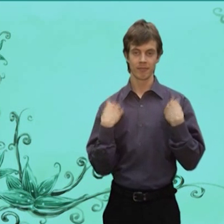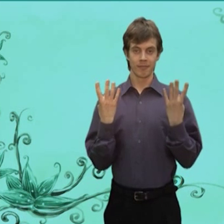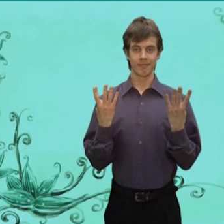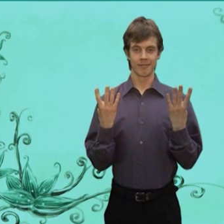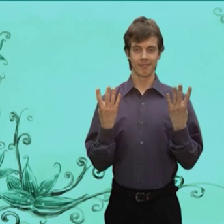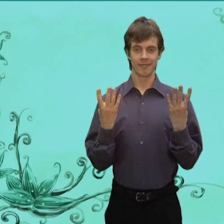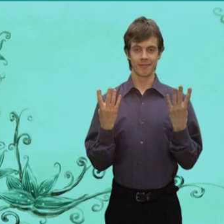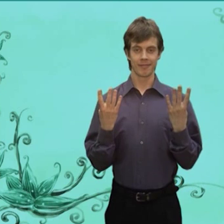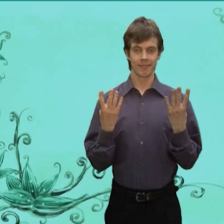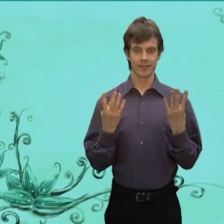отвечает